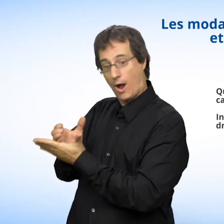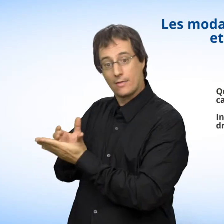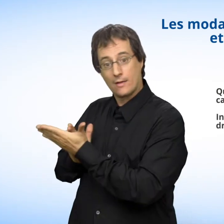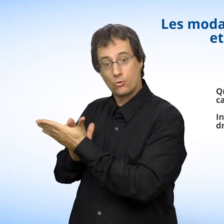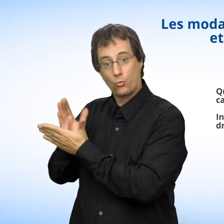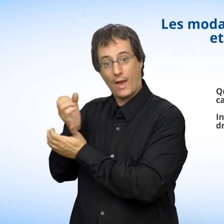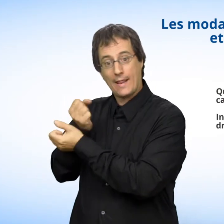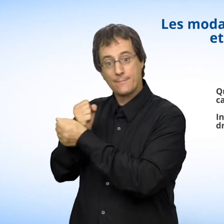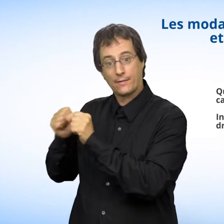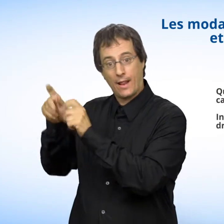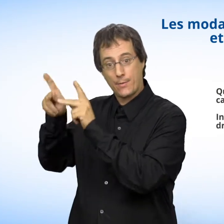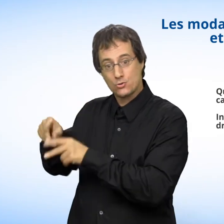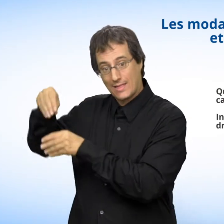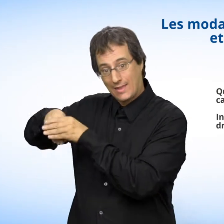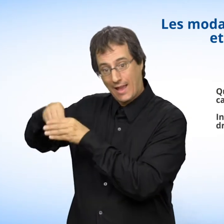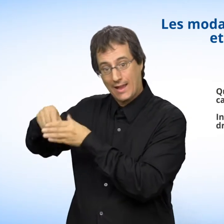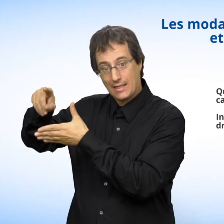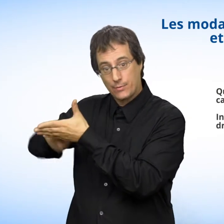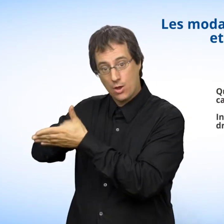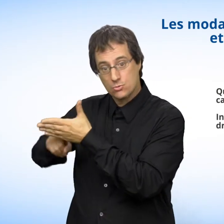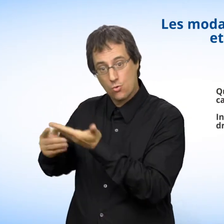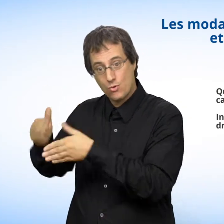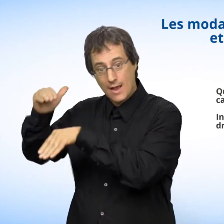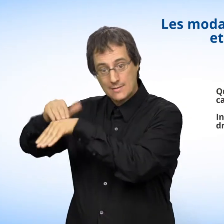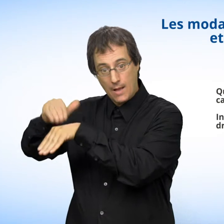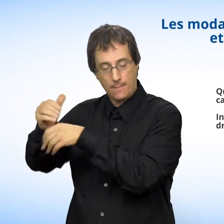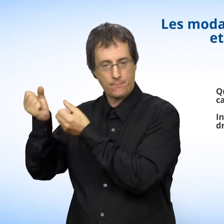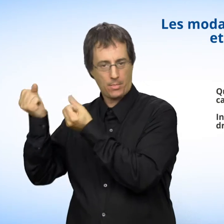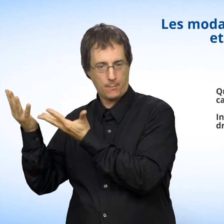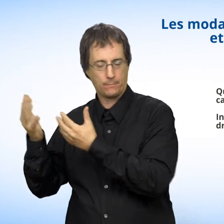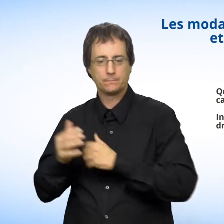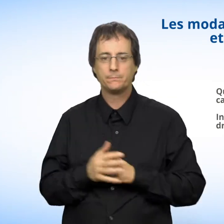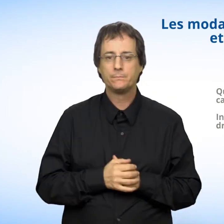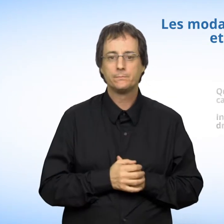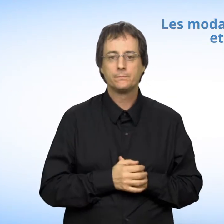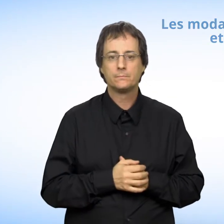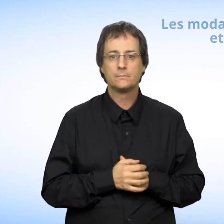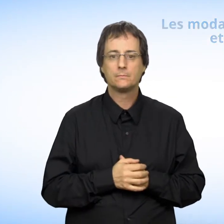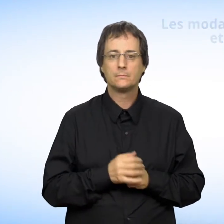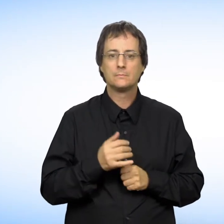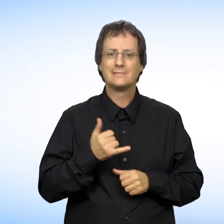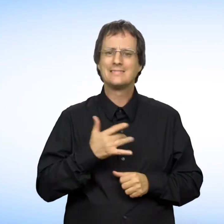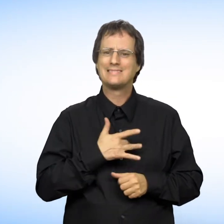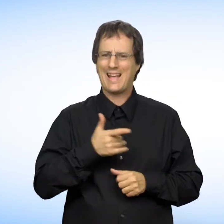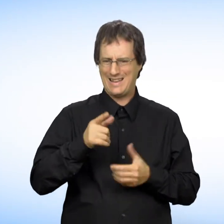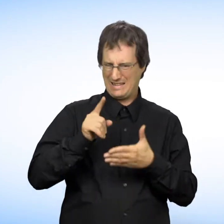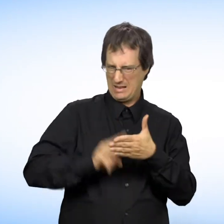Ces situations sont contraires à la Charte des droits et libertés de la personne. Si vous